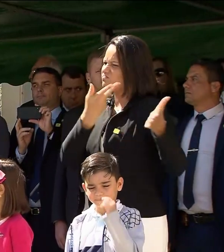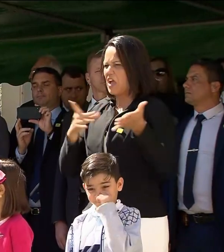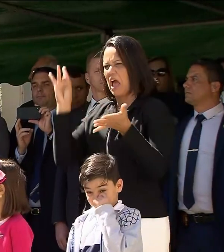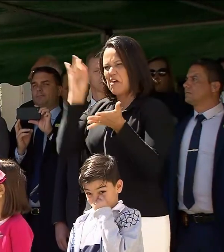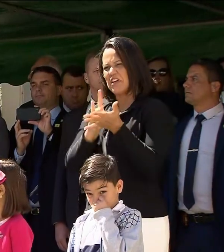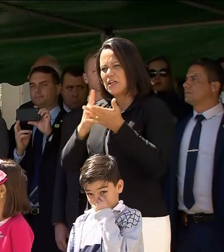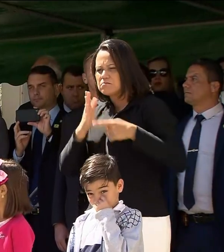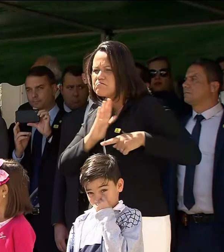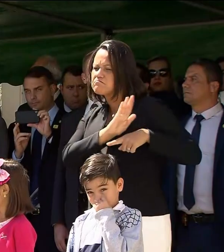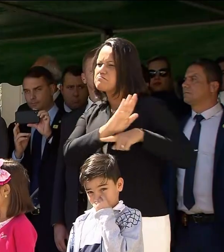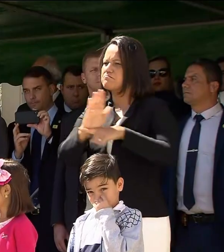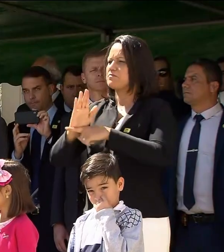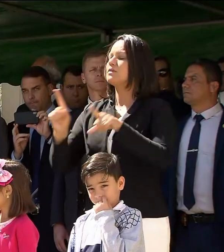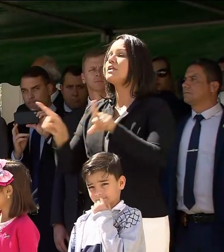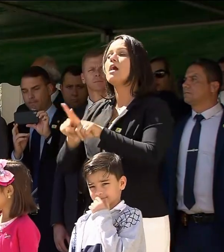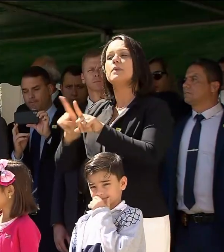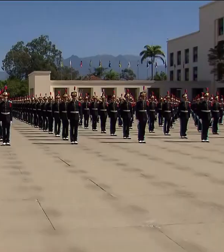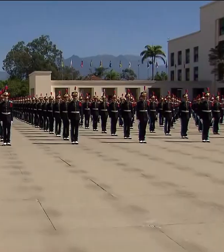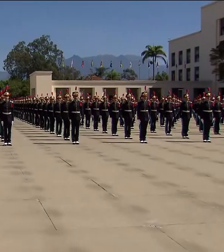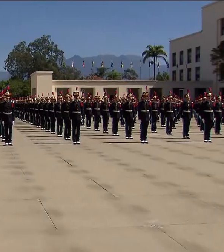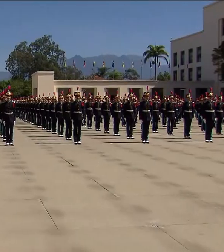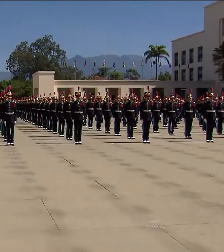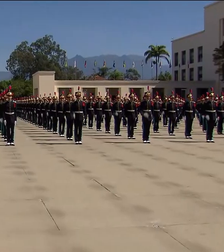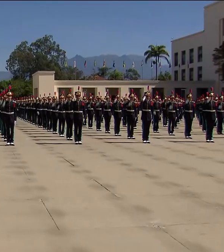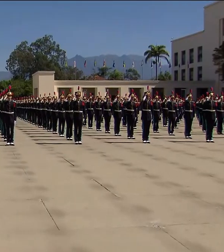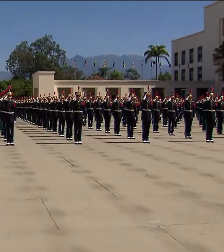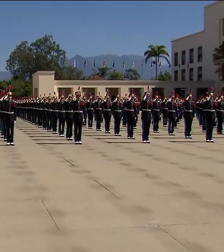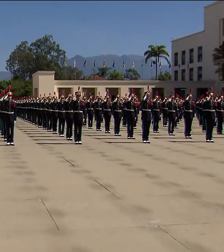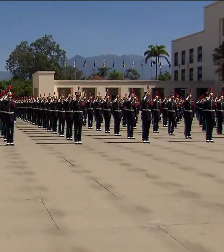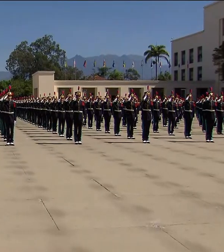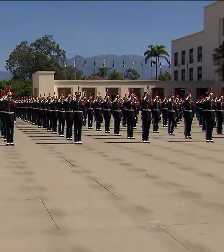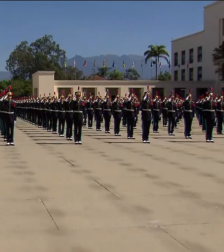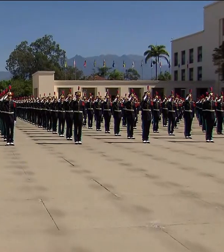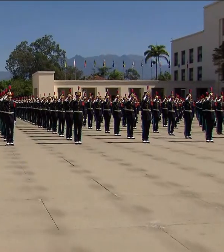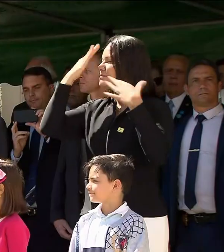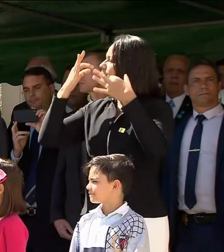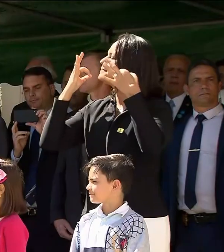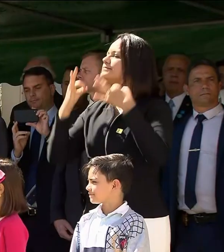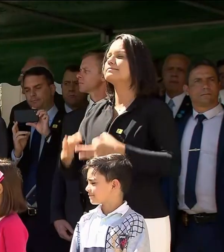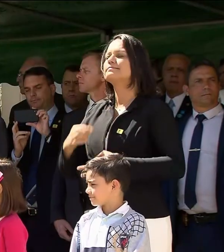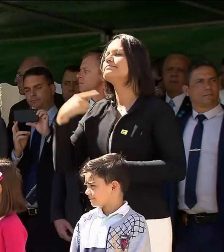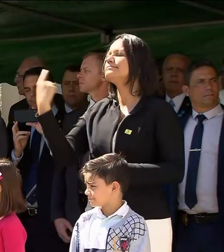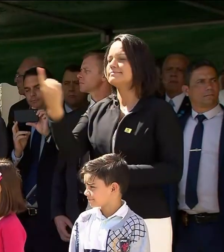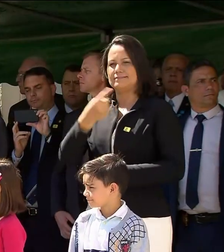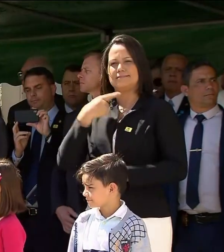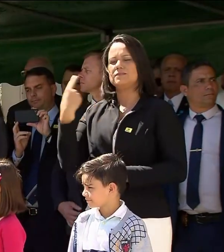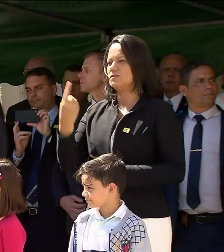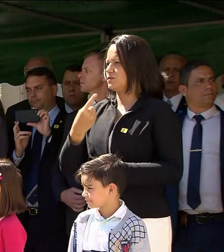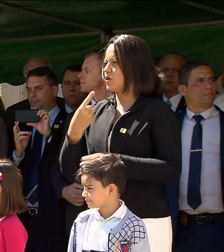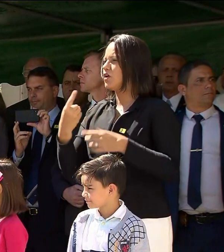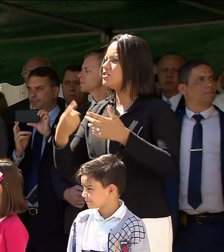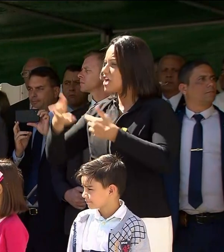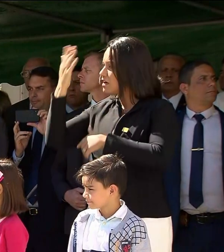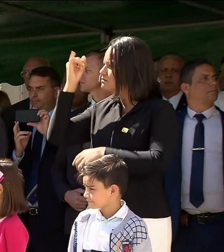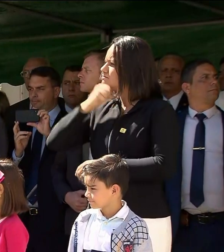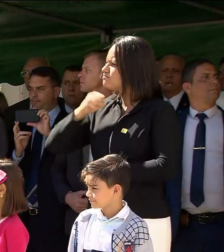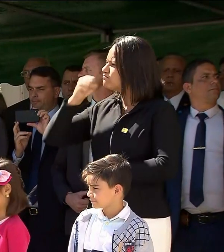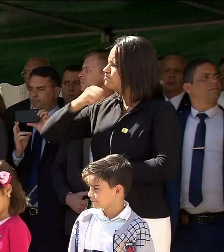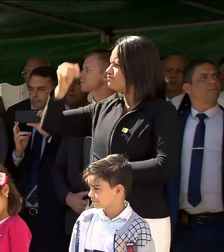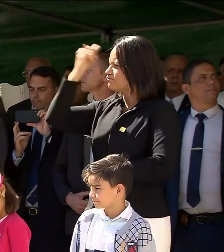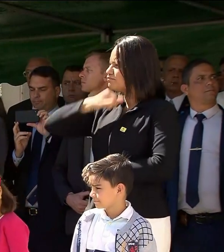probidade, além da responsabilidade, é a certeza para nós mais antigos